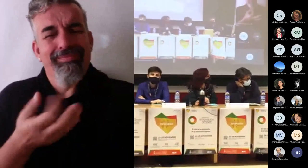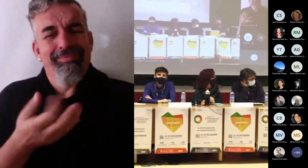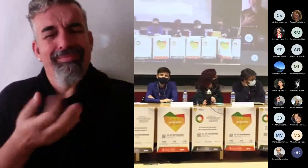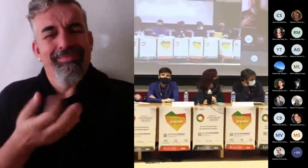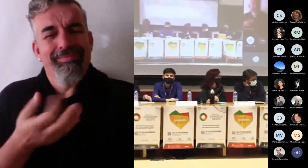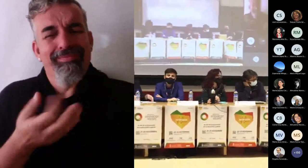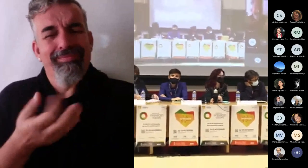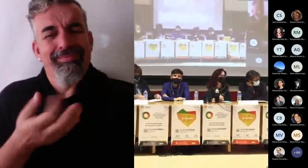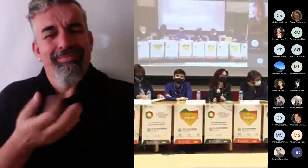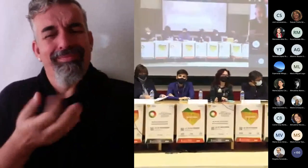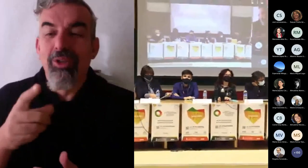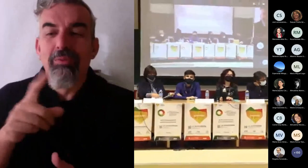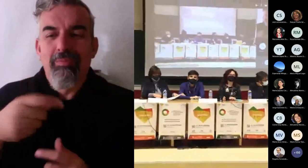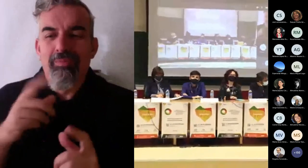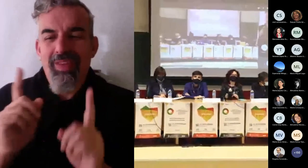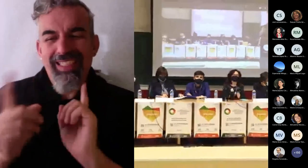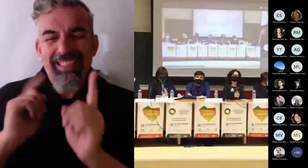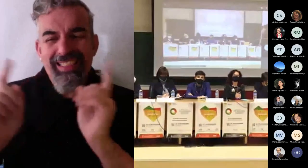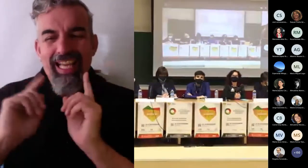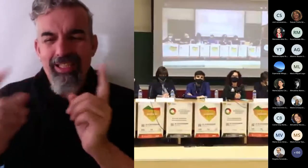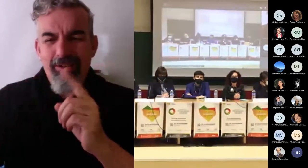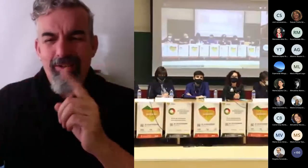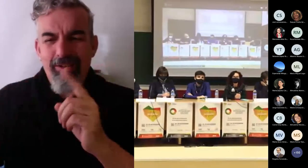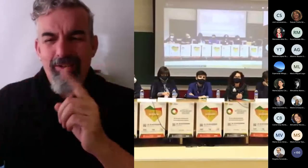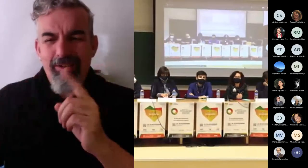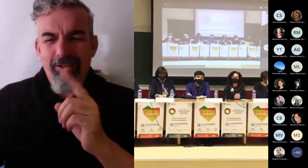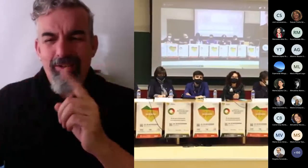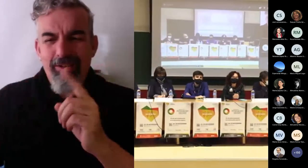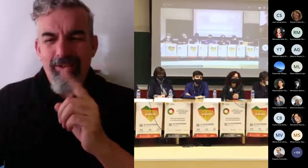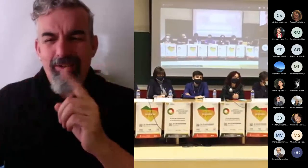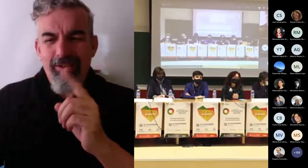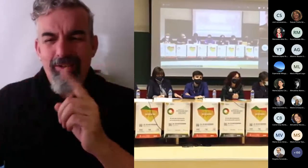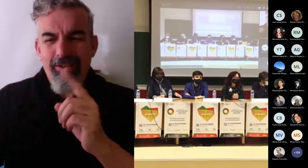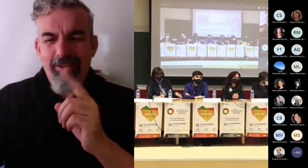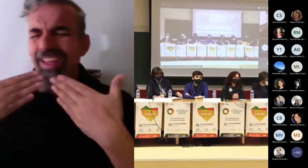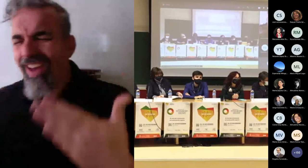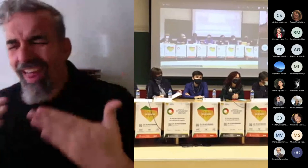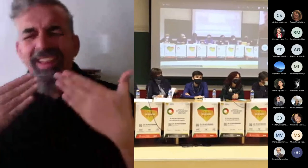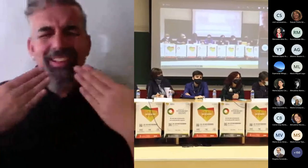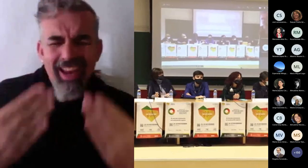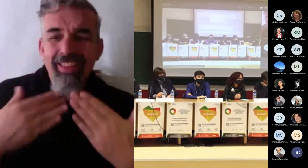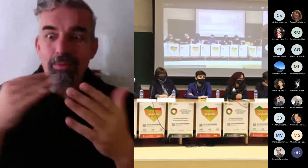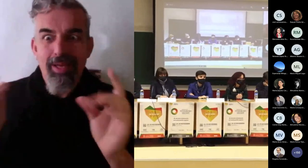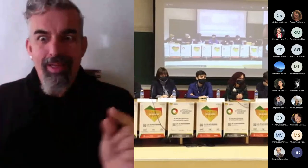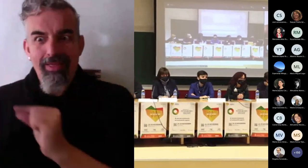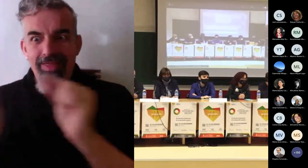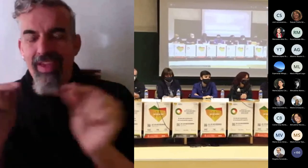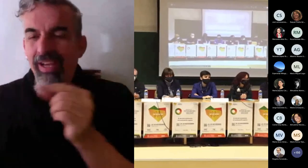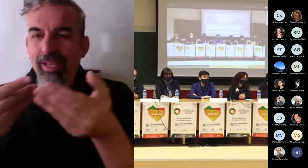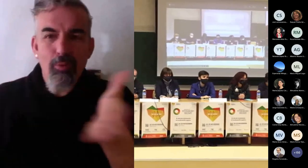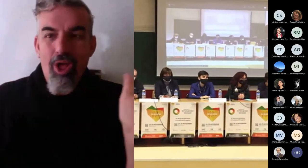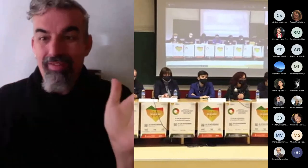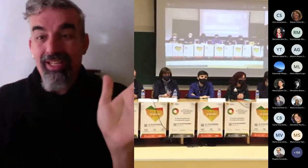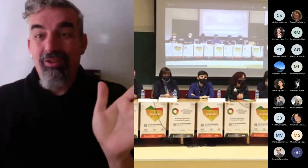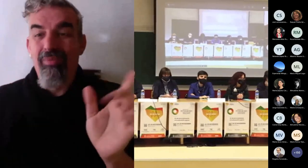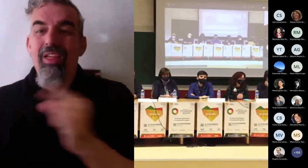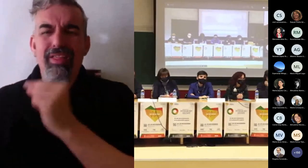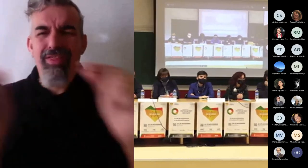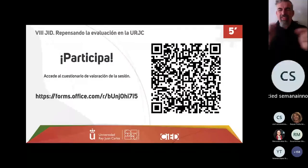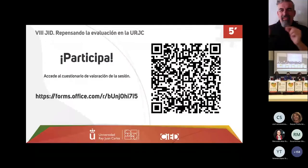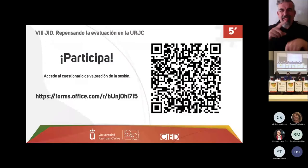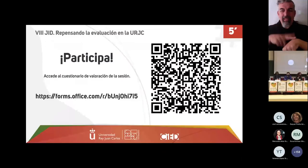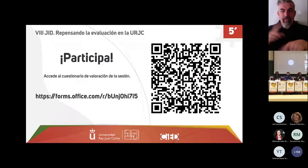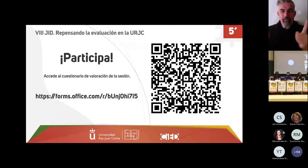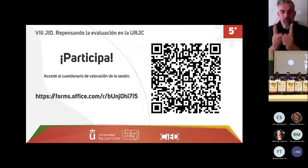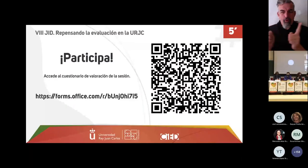recibiendo el feedback por el chat no podíamos abrir más el debate porque es un debate como veis muy extenso solo con seis como para abrirlo a